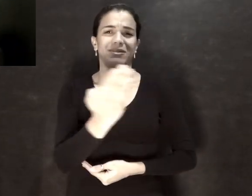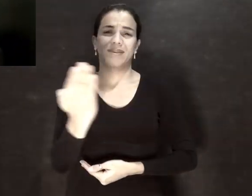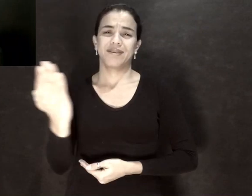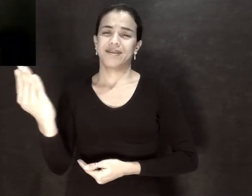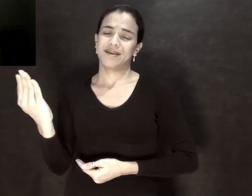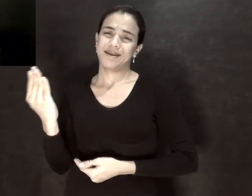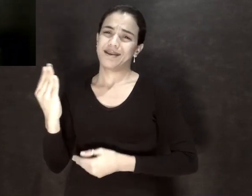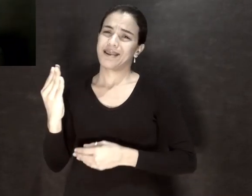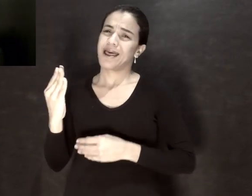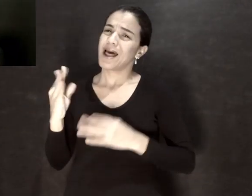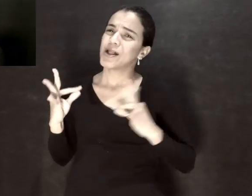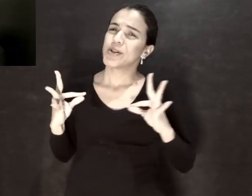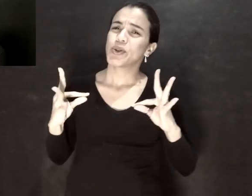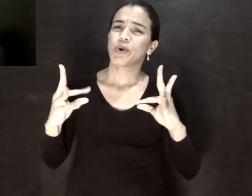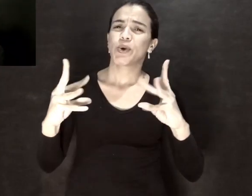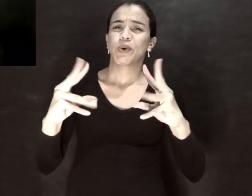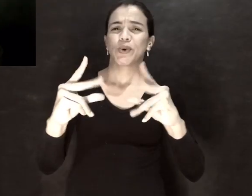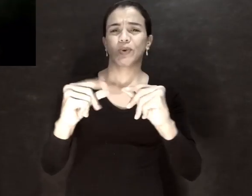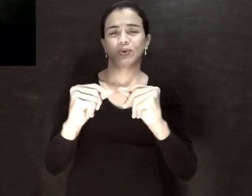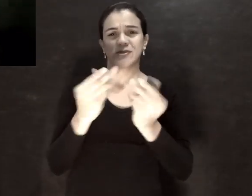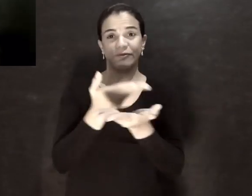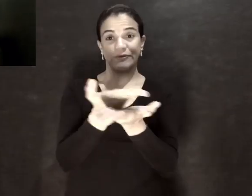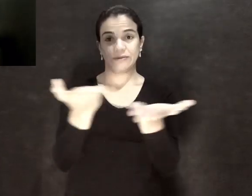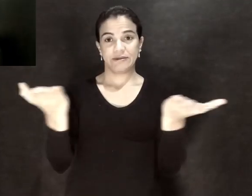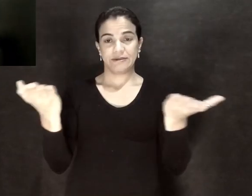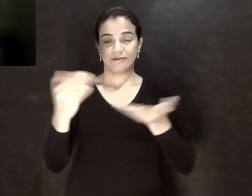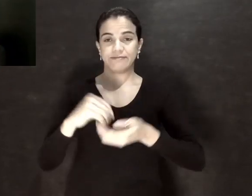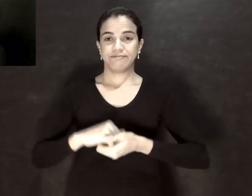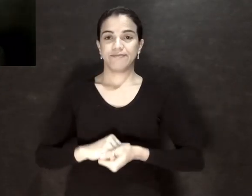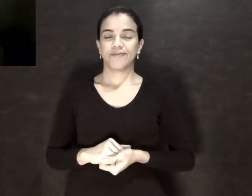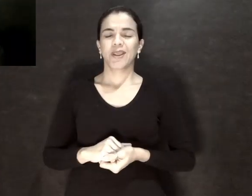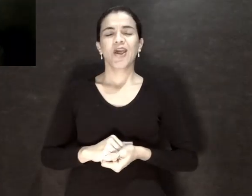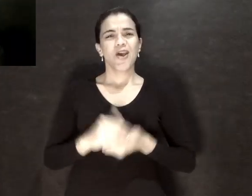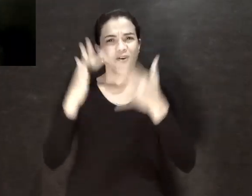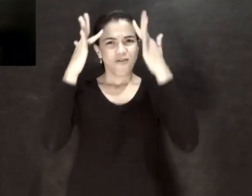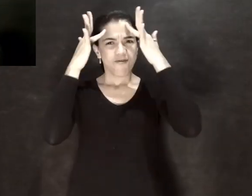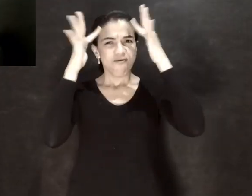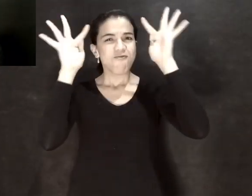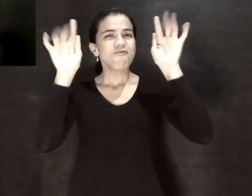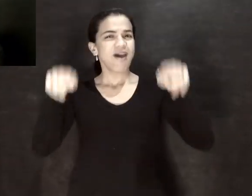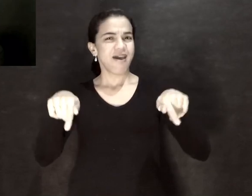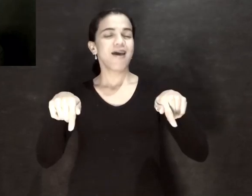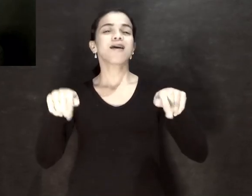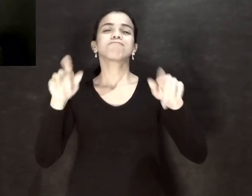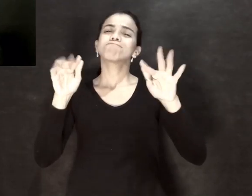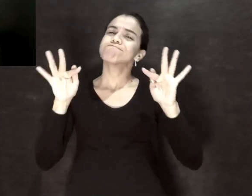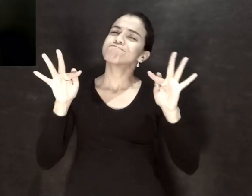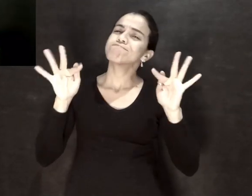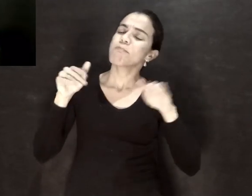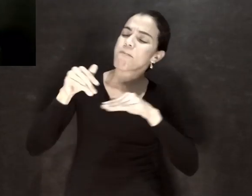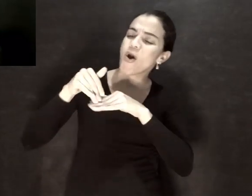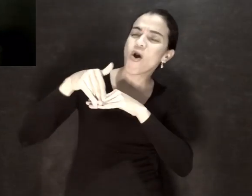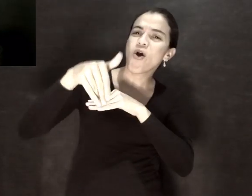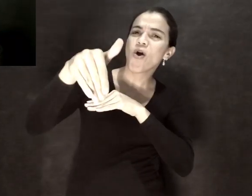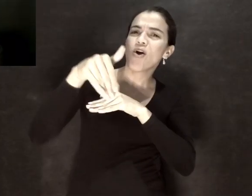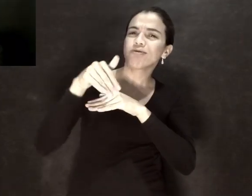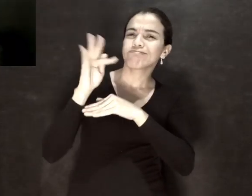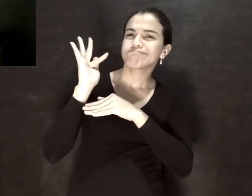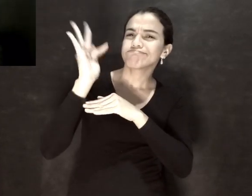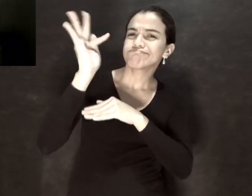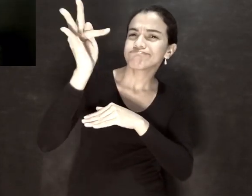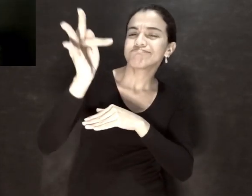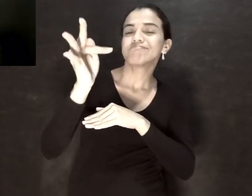fazer um apelo a todos vocês. Eu tenho fé que em pouco tempo